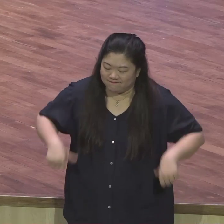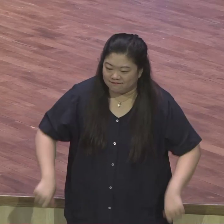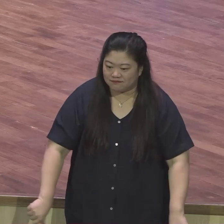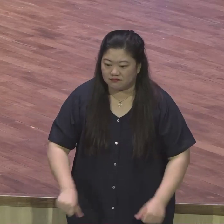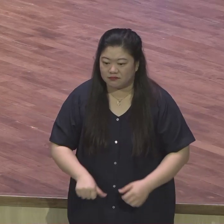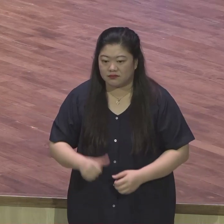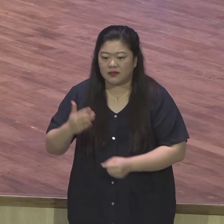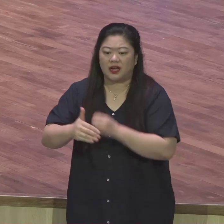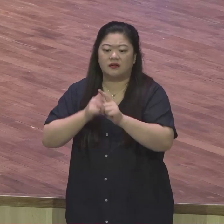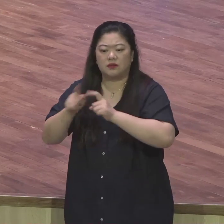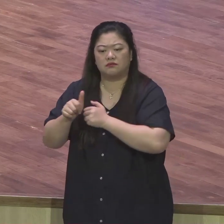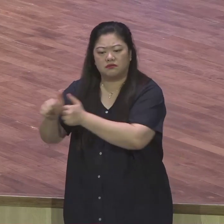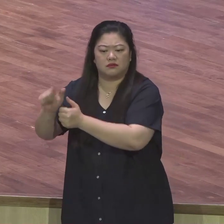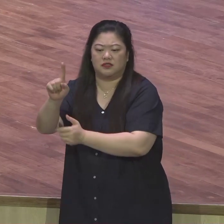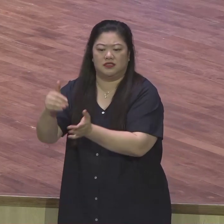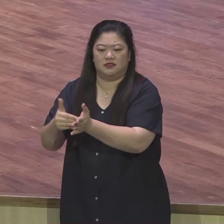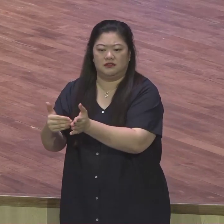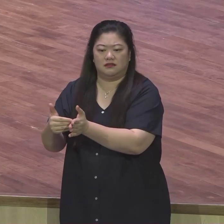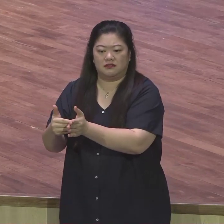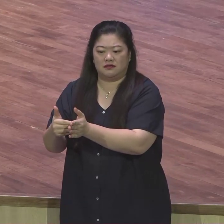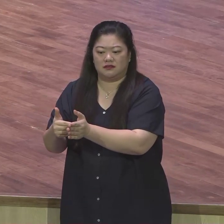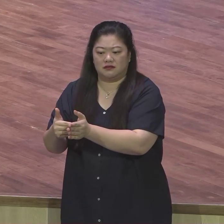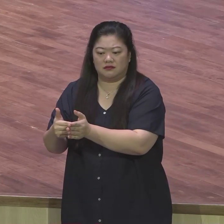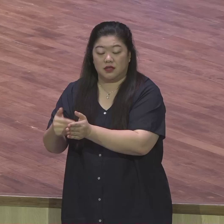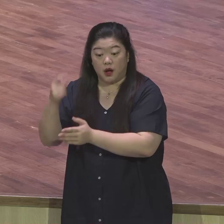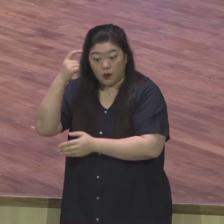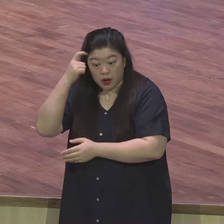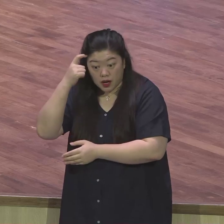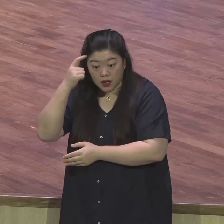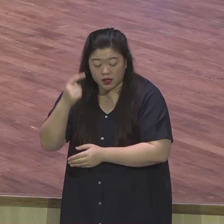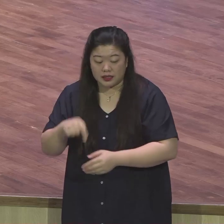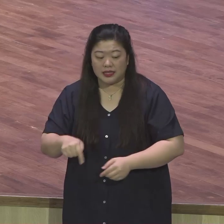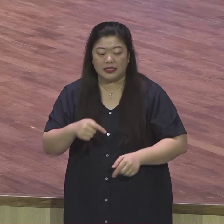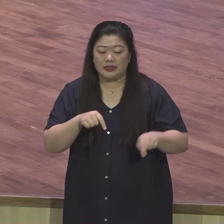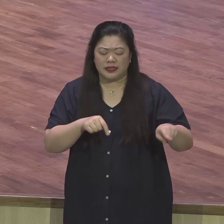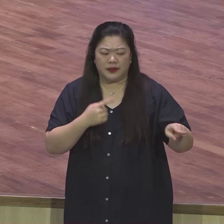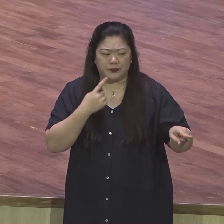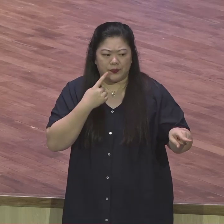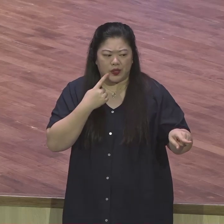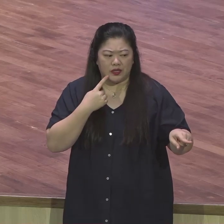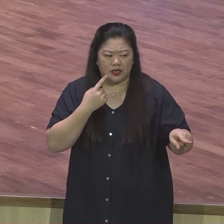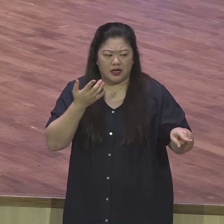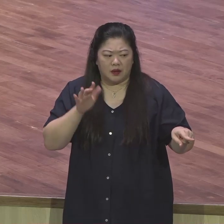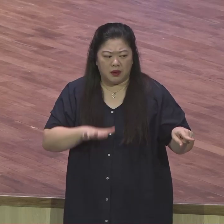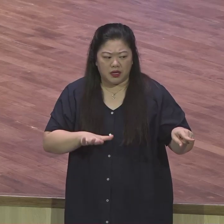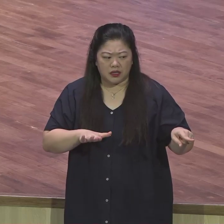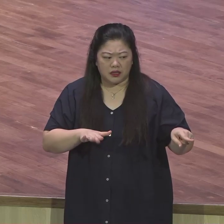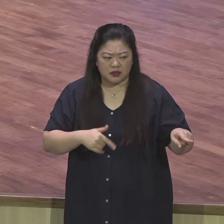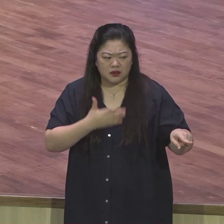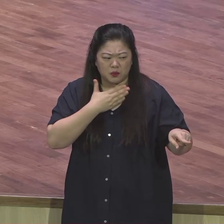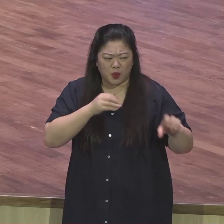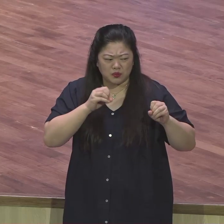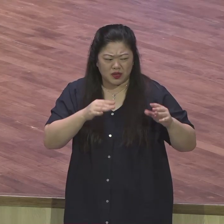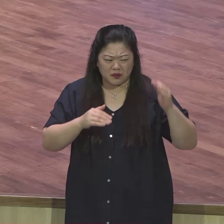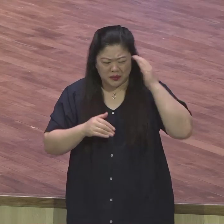복음의 확산을 위해서 나를 다 넘어서는 뛰어넘는 그리스도 안에서 완전